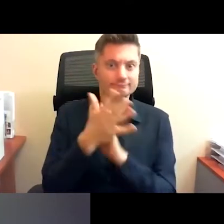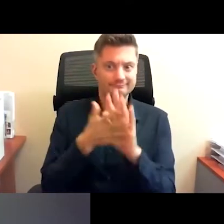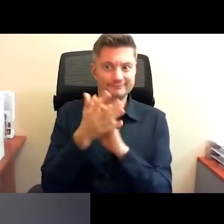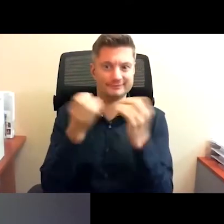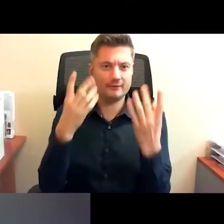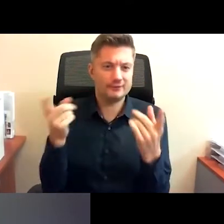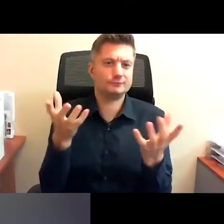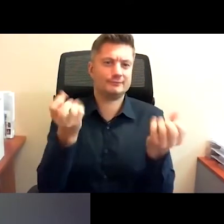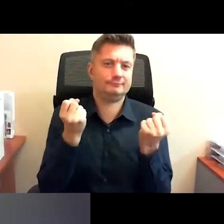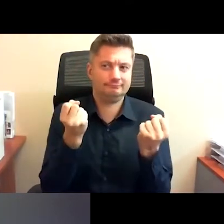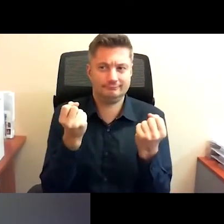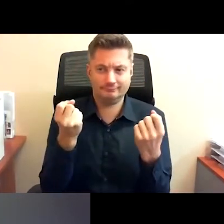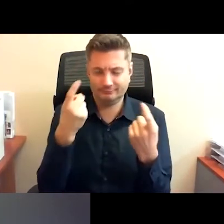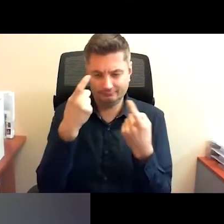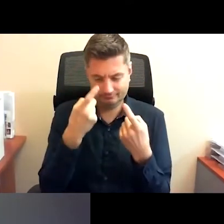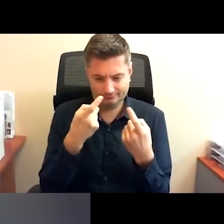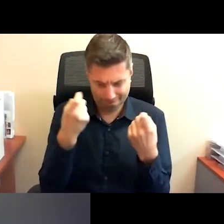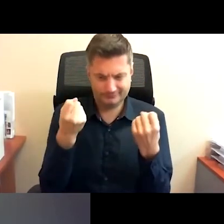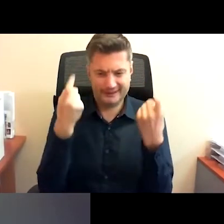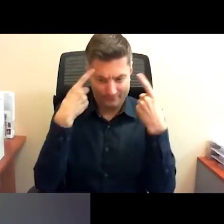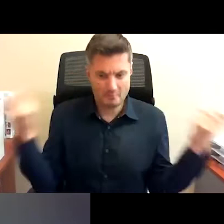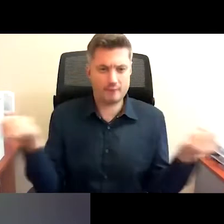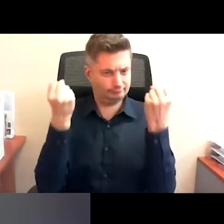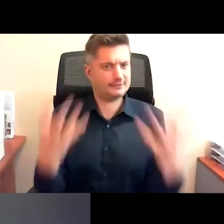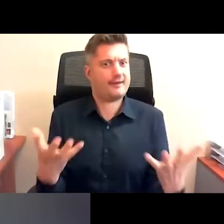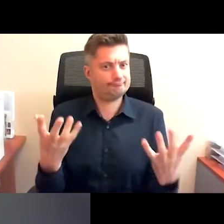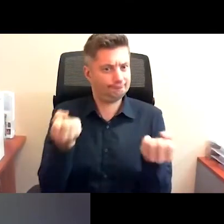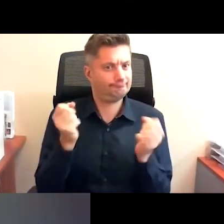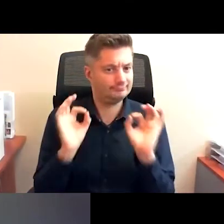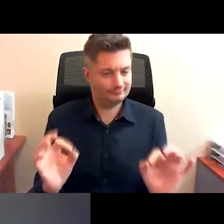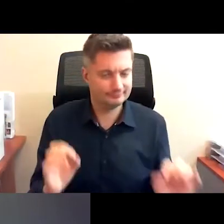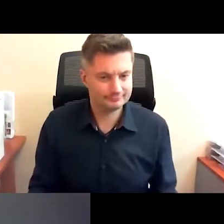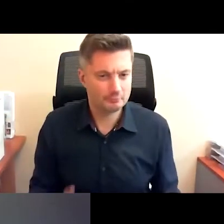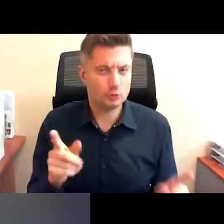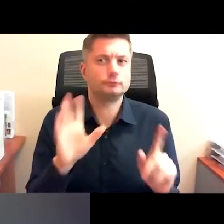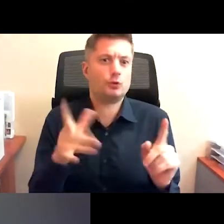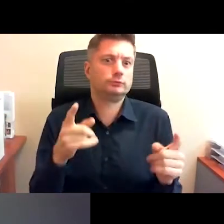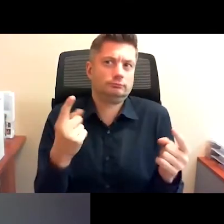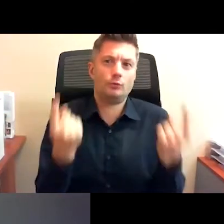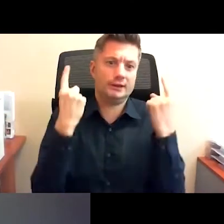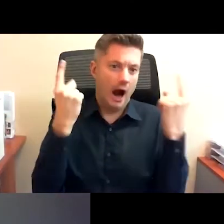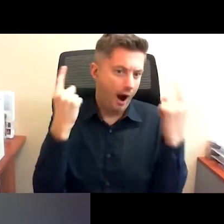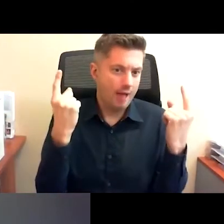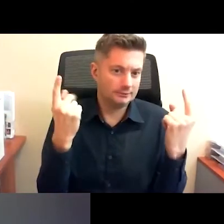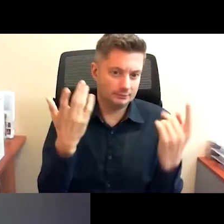valodā. Jo rakstu valoda un latviešu sarunu valoda viņiem ir kā sveša valoda, un ir svarīgi saņemt